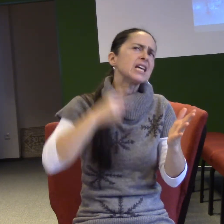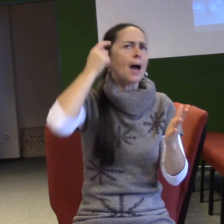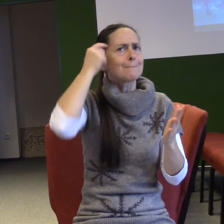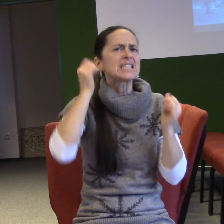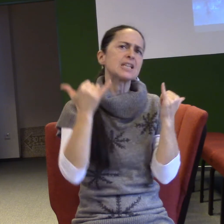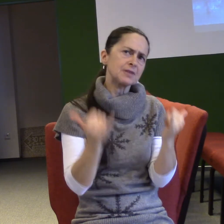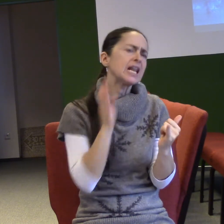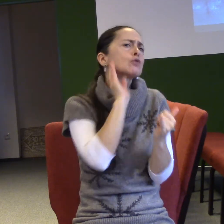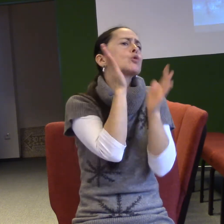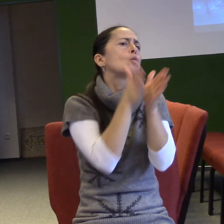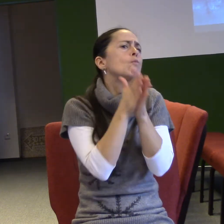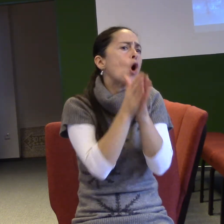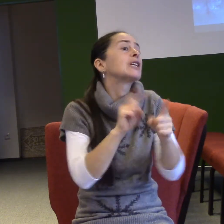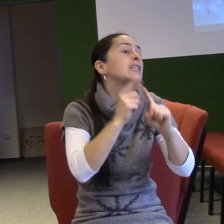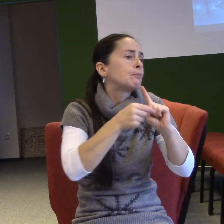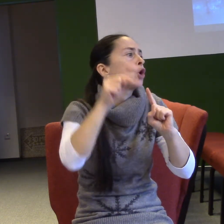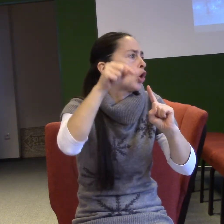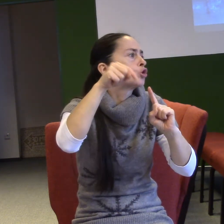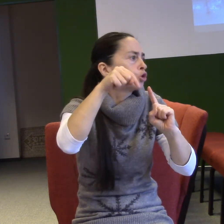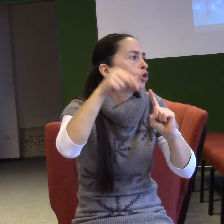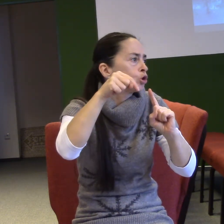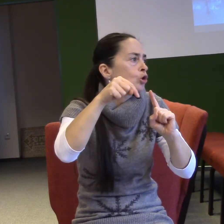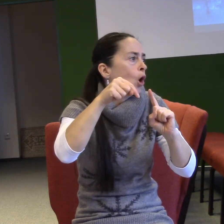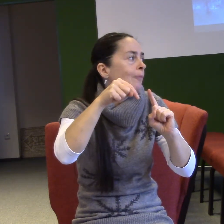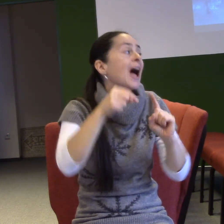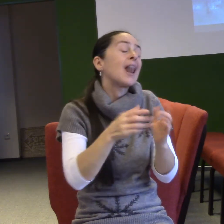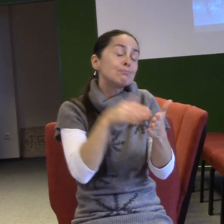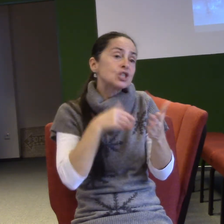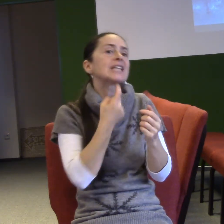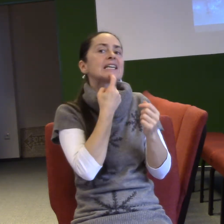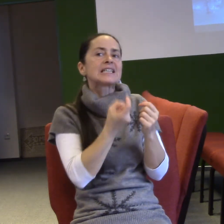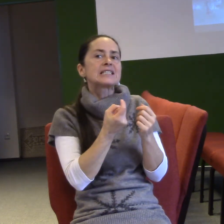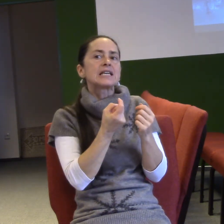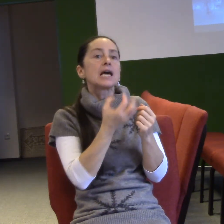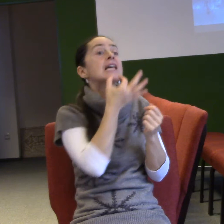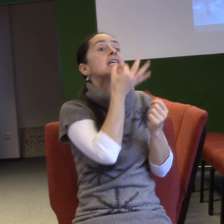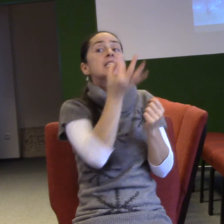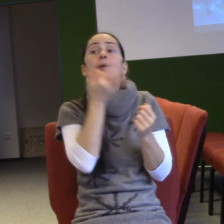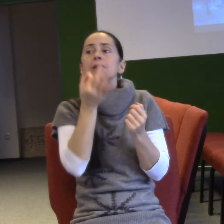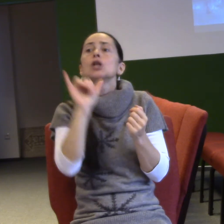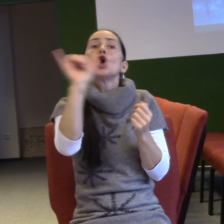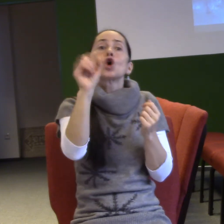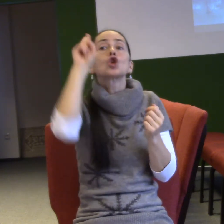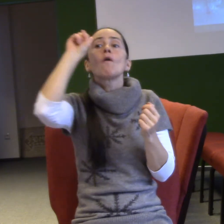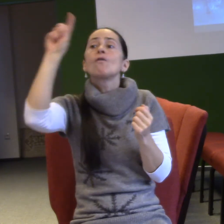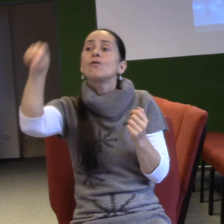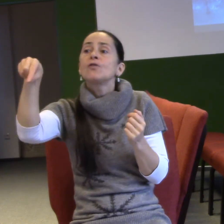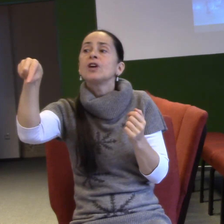se za to budu modlit, chtěl bych se vás zeptat, kdo víte, jaká je vaše služba od Boha?